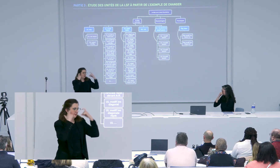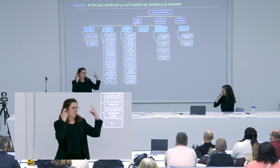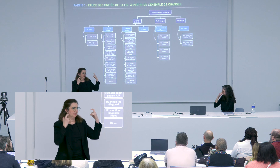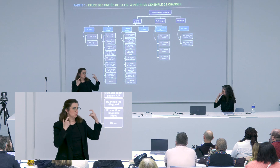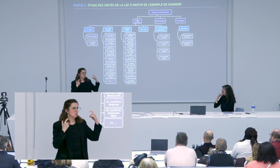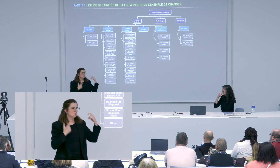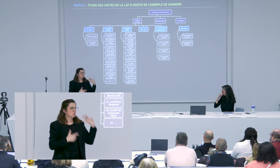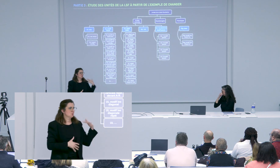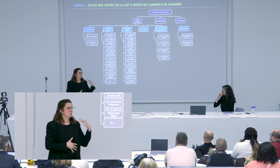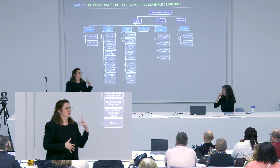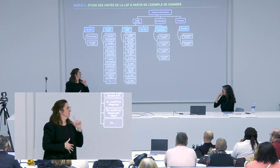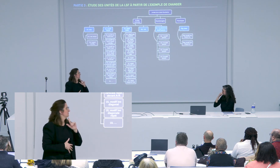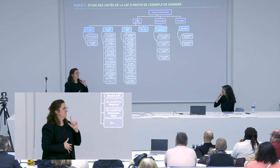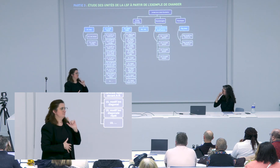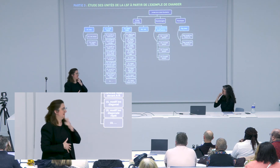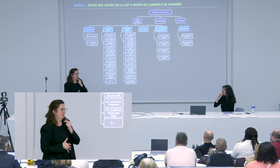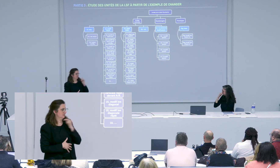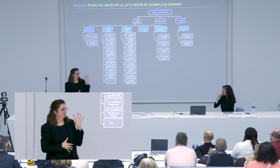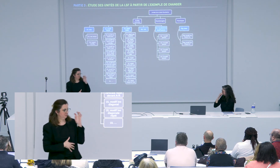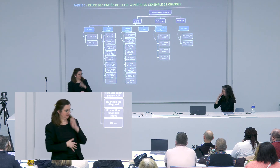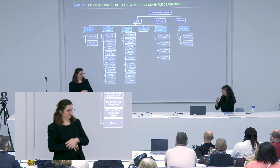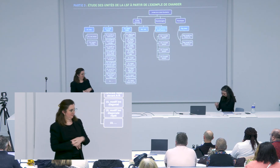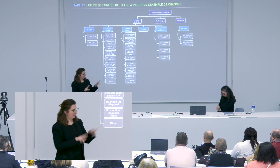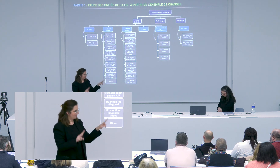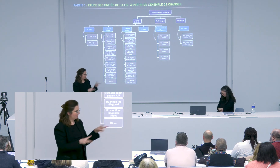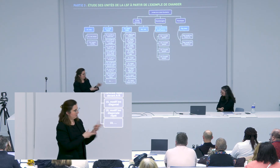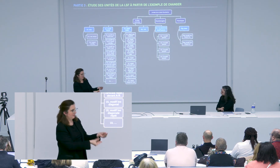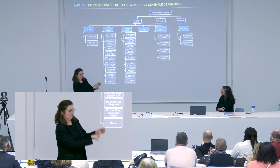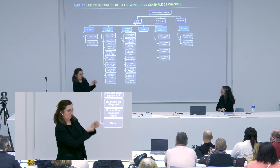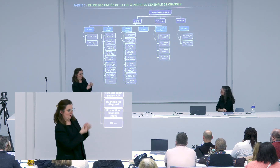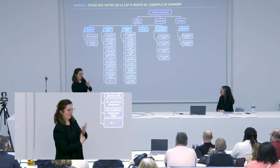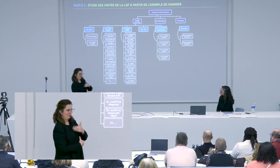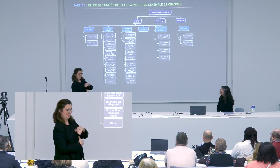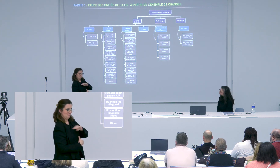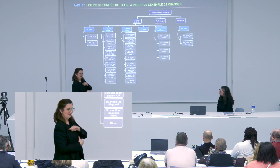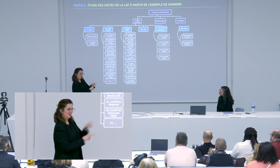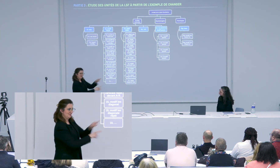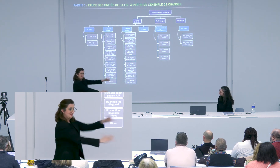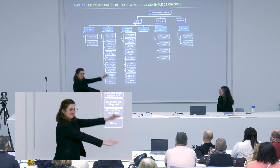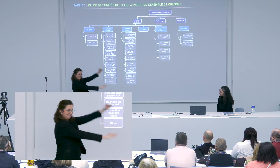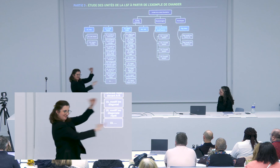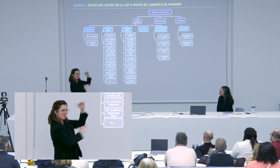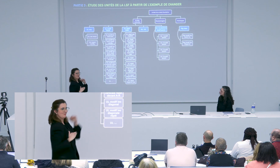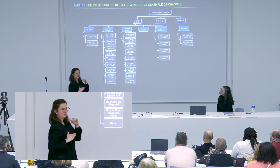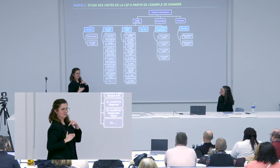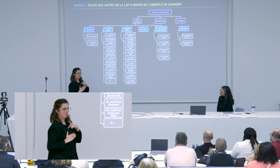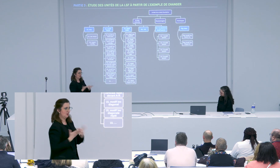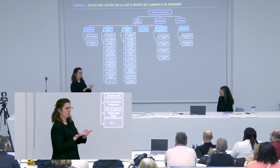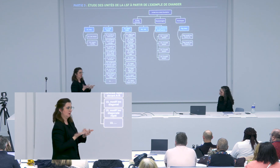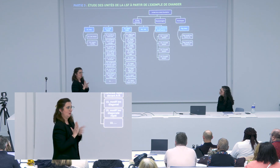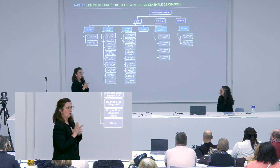donc tu as repris des études des linguistique effectivement c'était très difficile ce n'était pas facile et tu m'as donné la